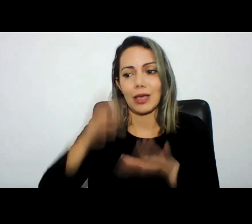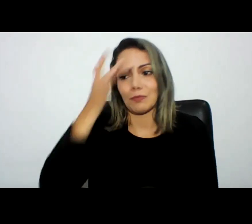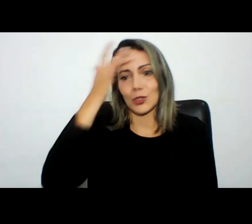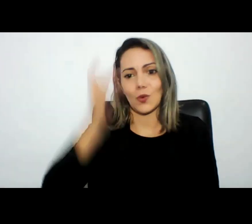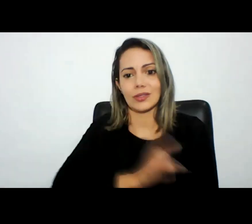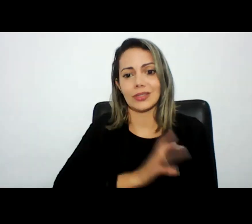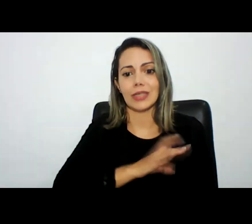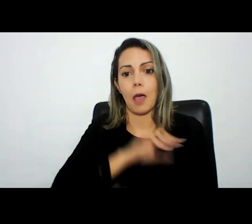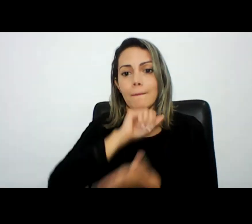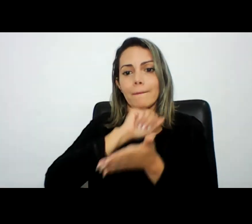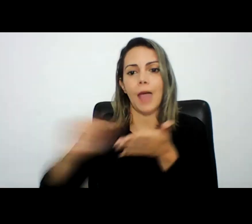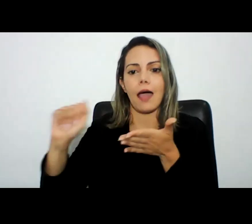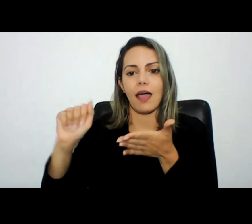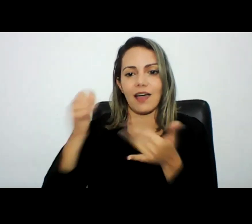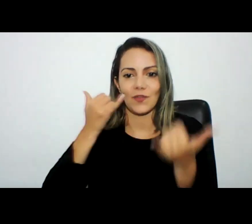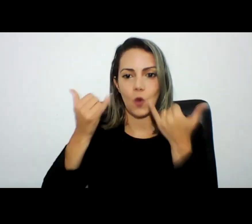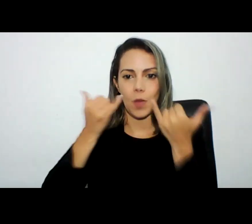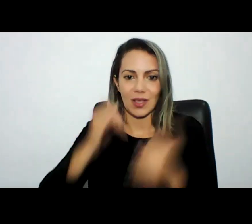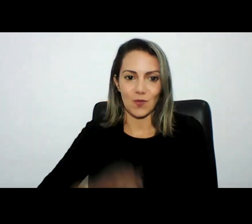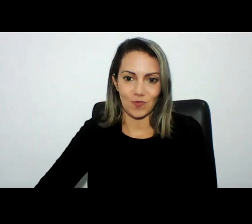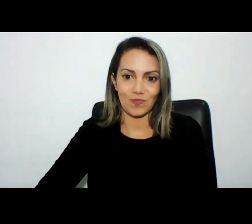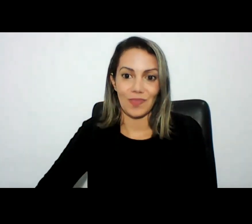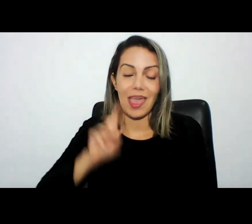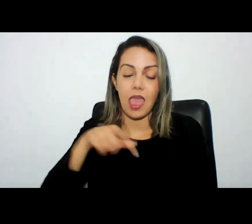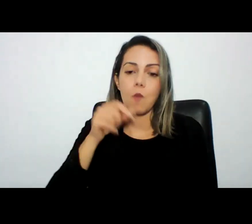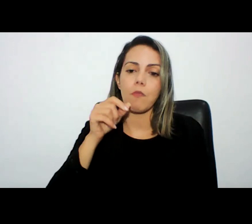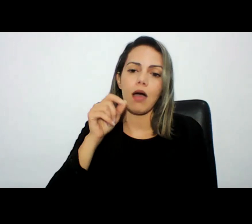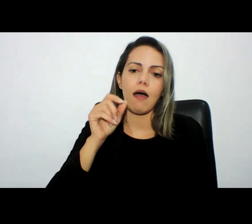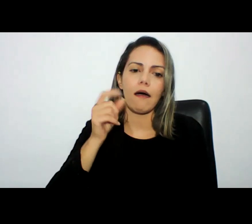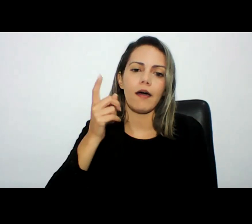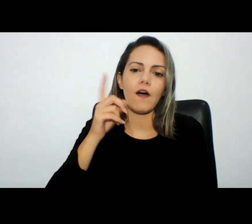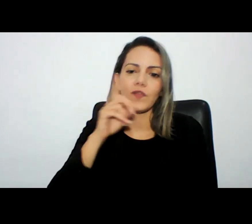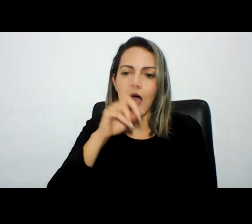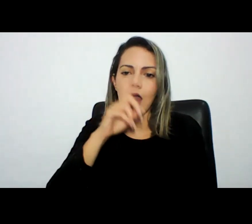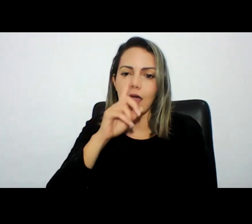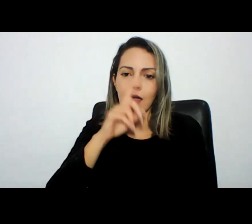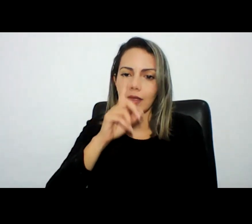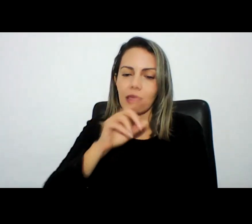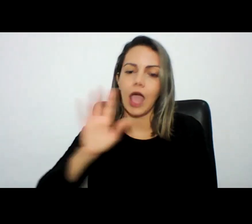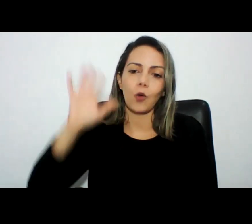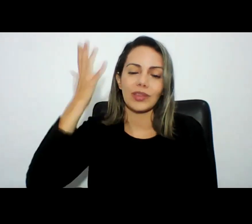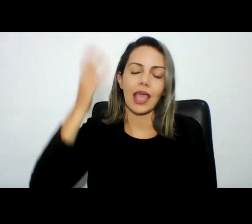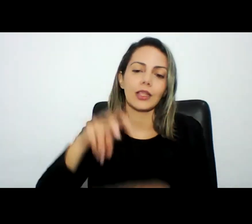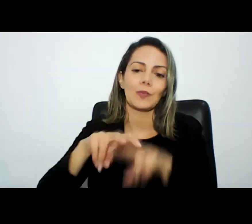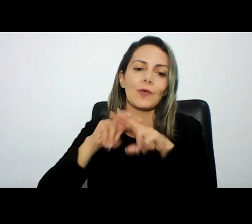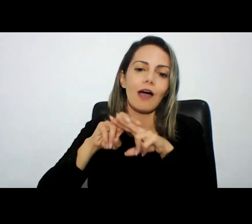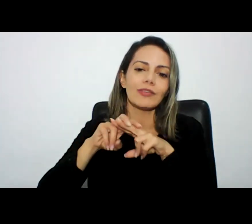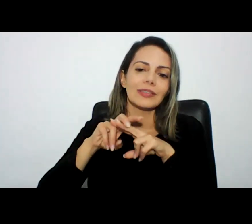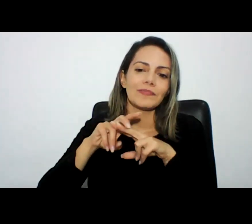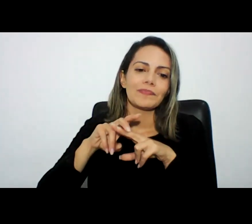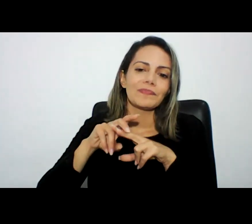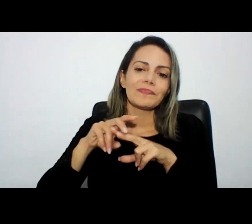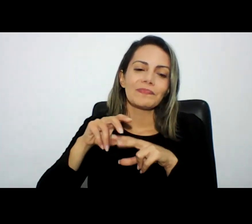tudo isso é uma é uma falha obviamente que vai acontecendo por conta da nossa ausência de